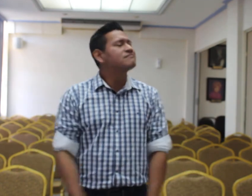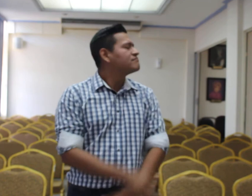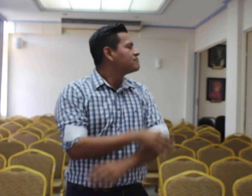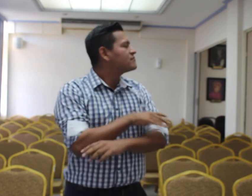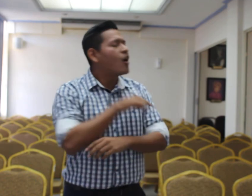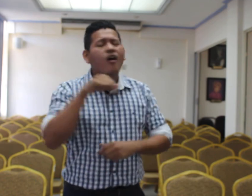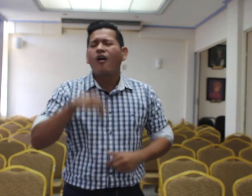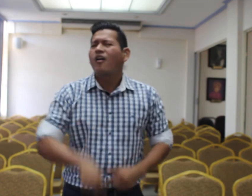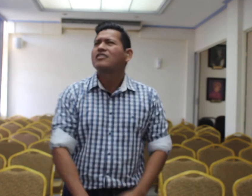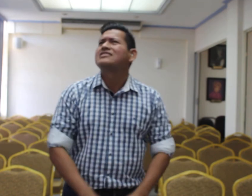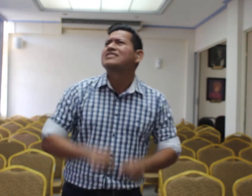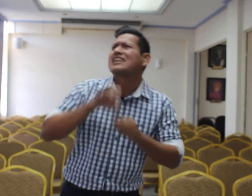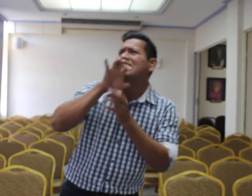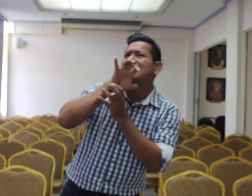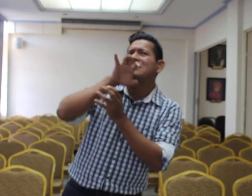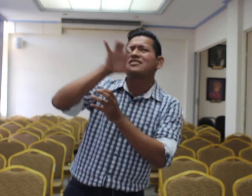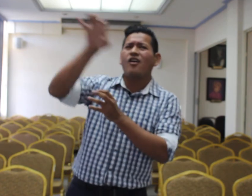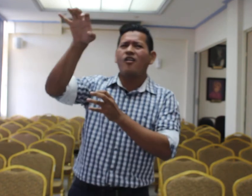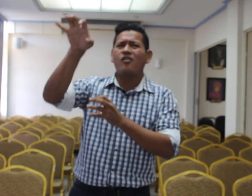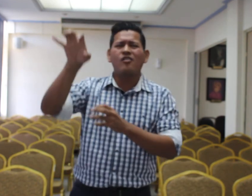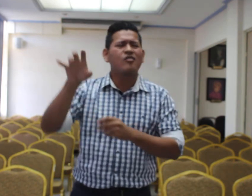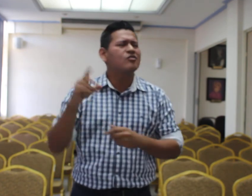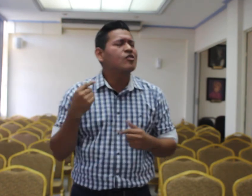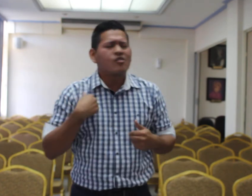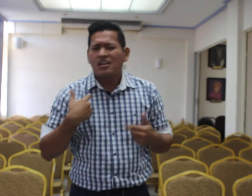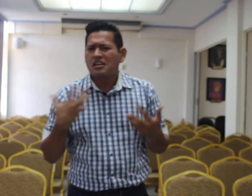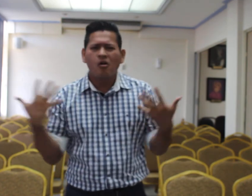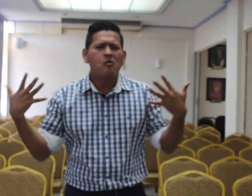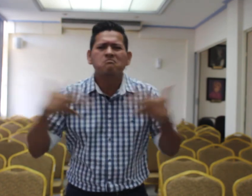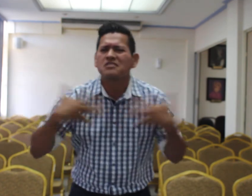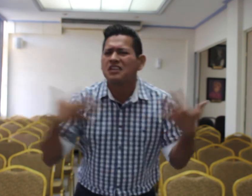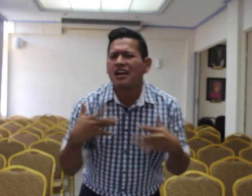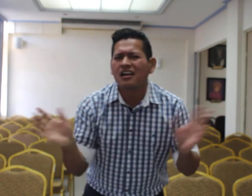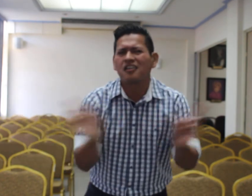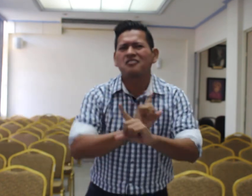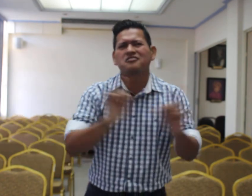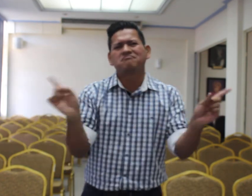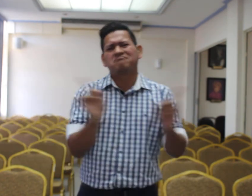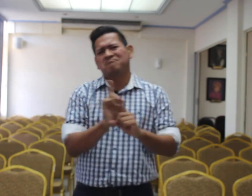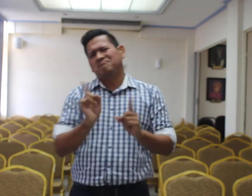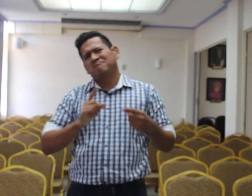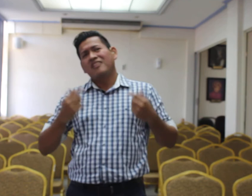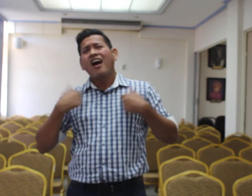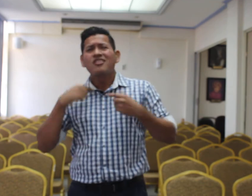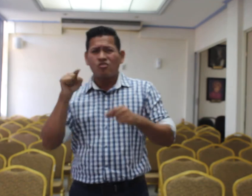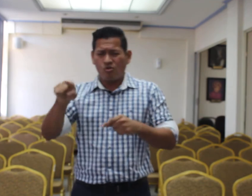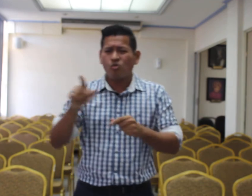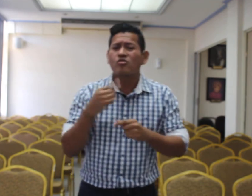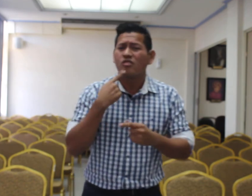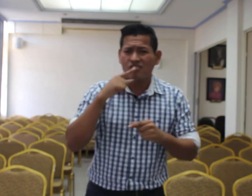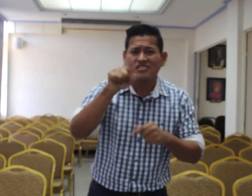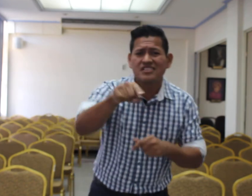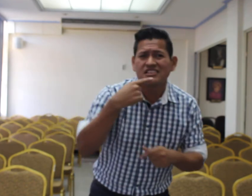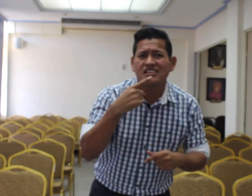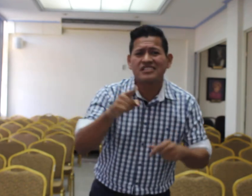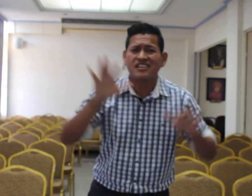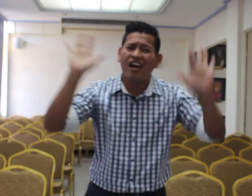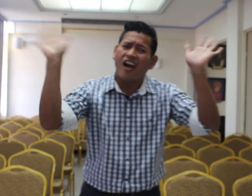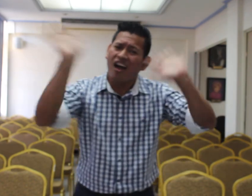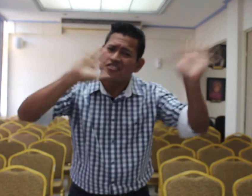Hoy grito, no tengo más temor. Hoy tu alumna te dice adiós.